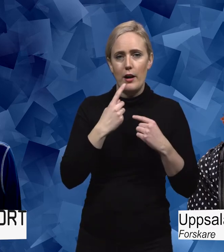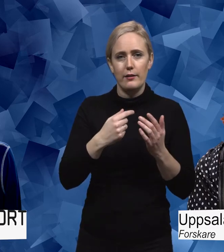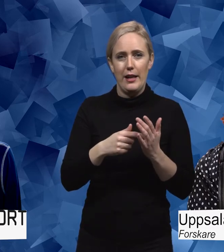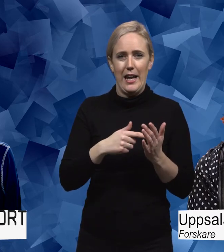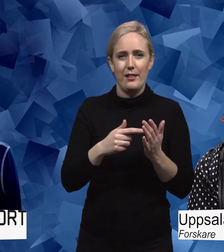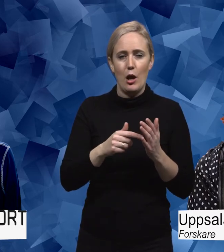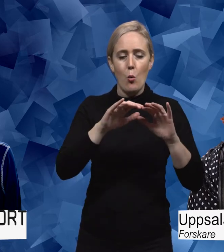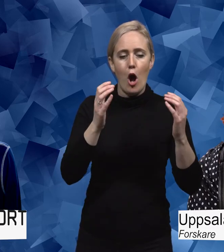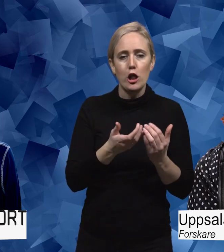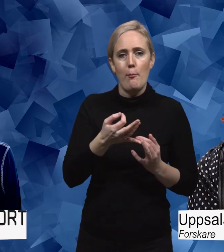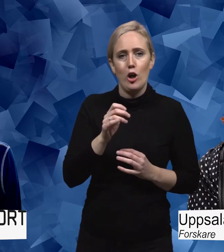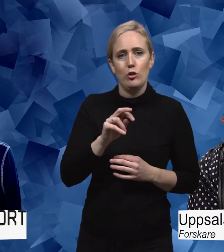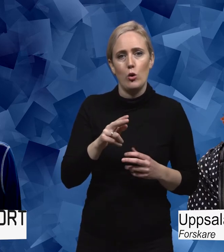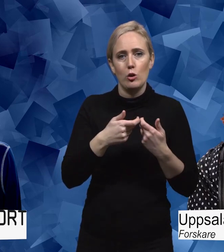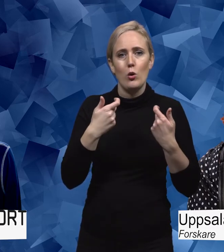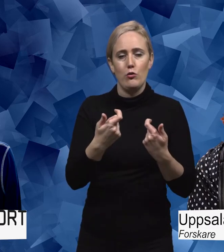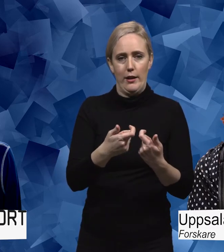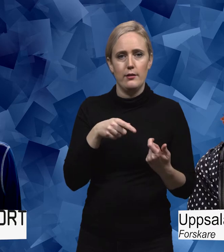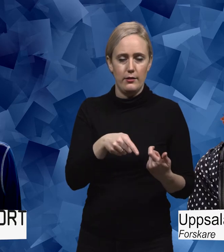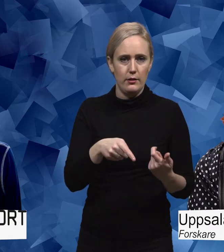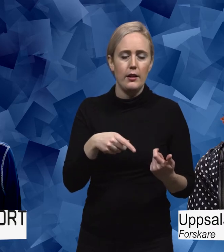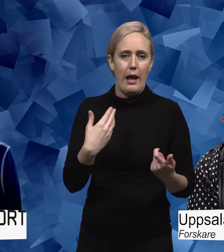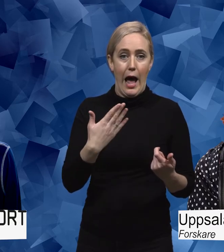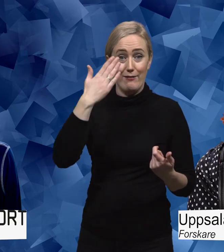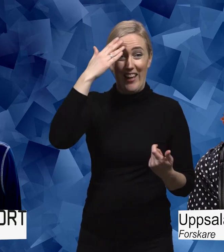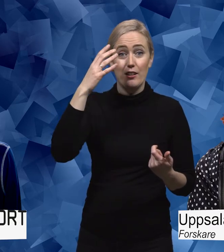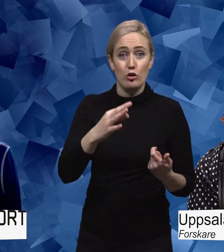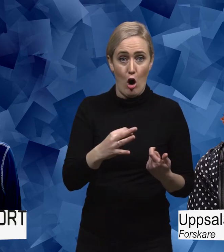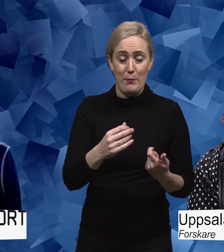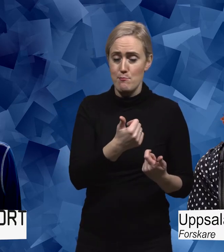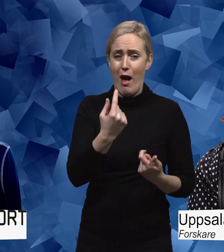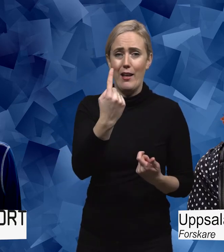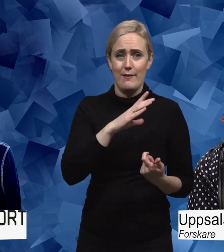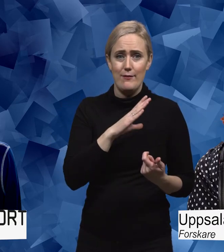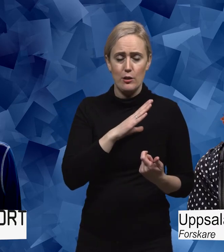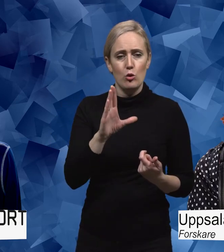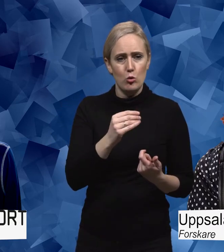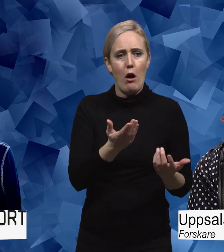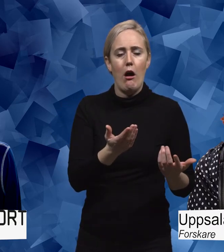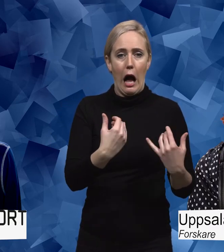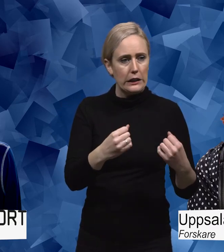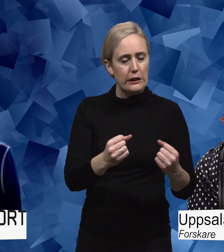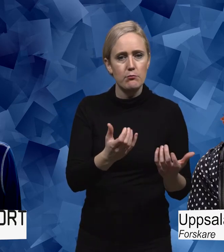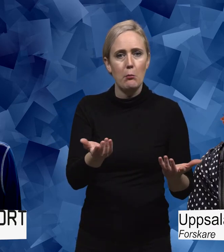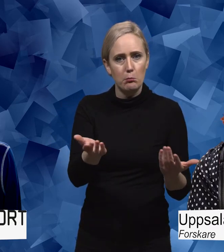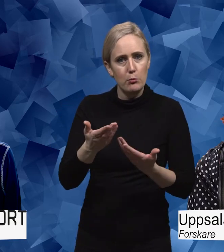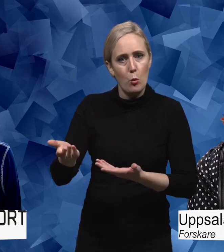Parkinson Congress. Som är den enda vetenskapliga kongressen inom Parkinson som aktivt inbjuder alla intressenter. Det vill säga också